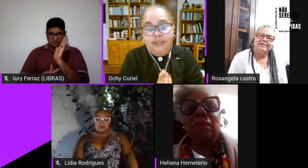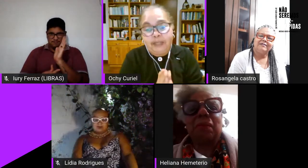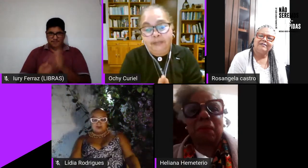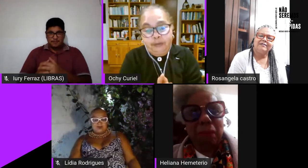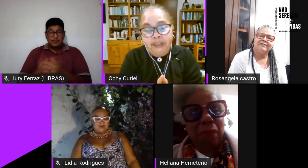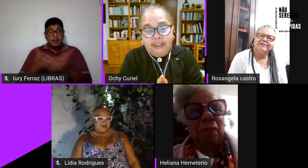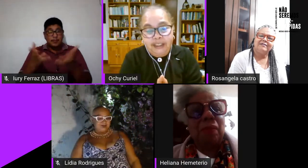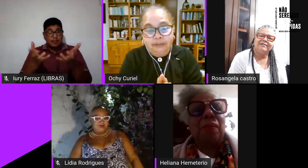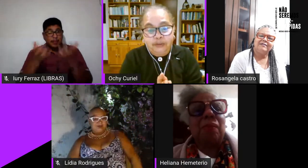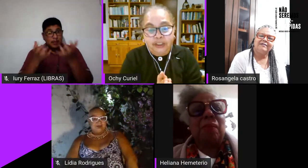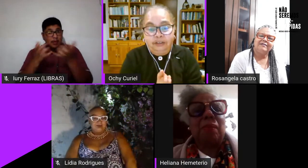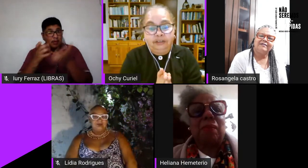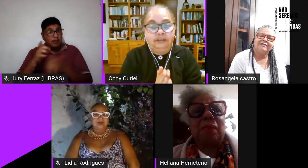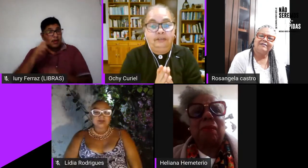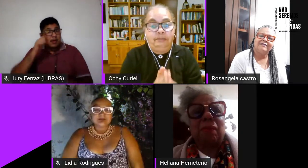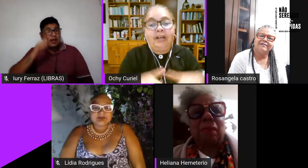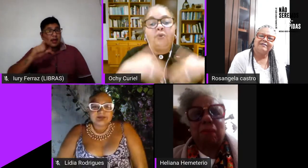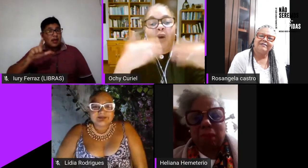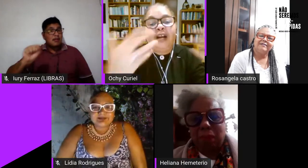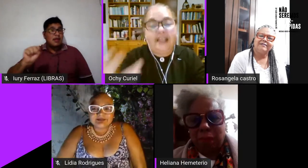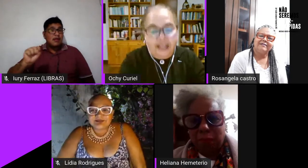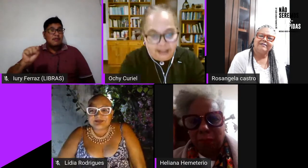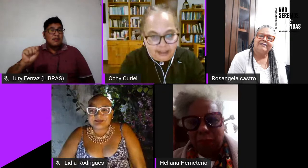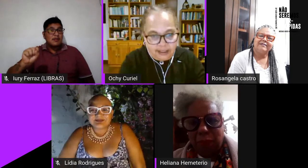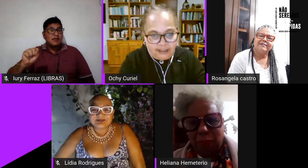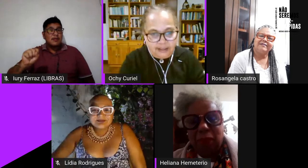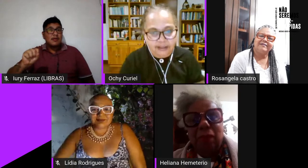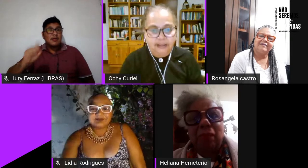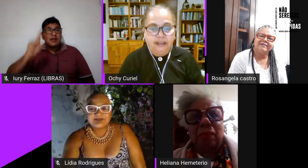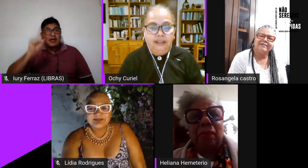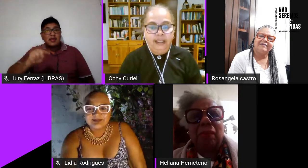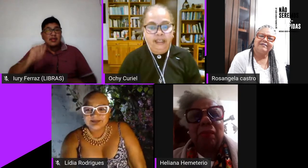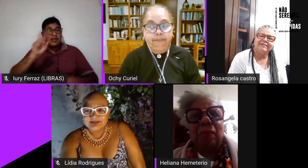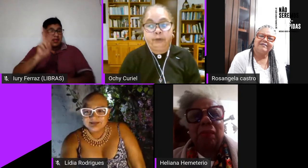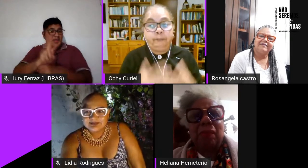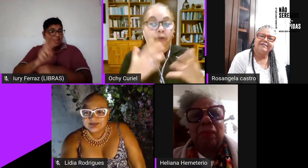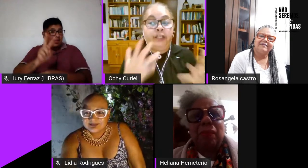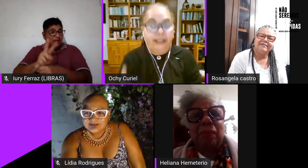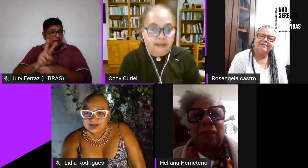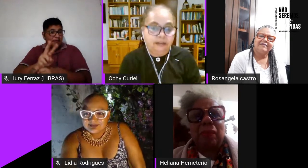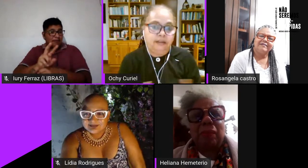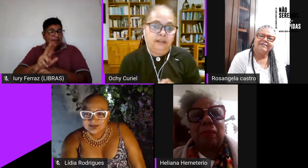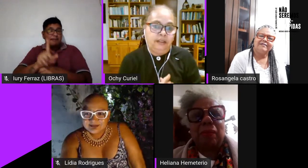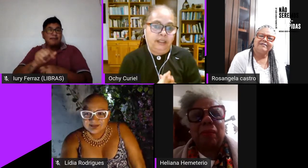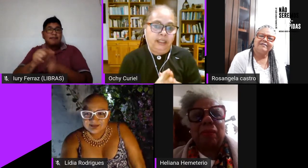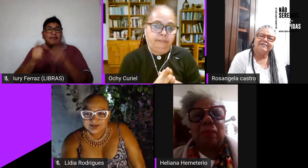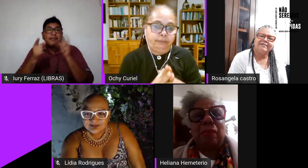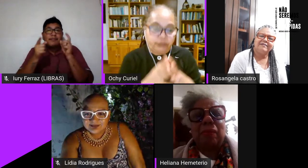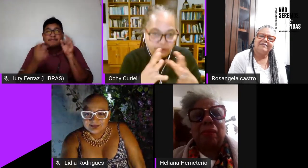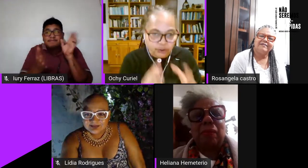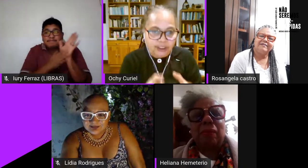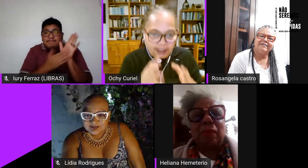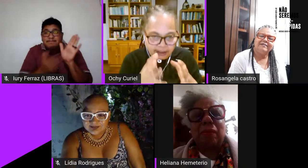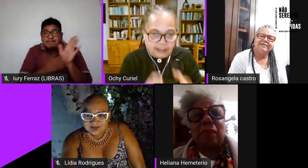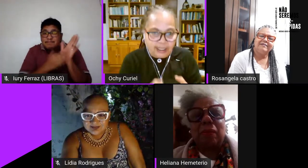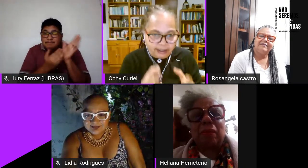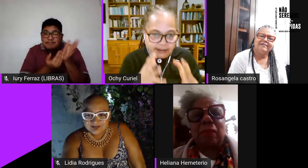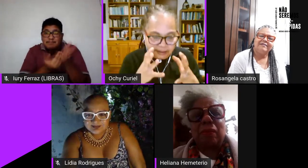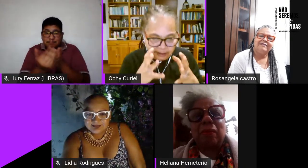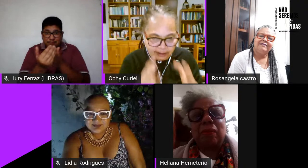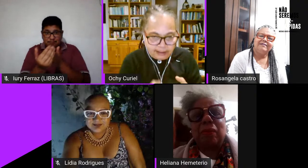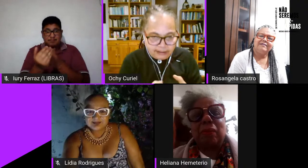eu acho que as lesbianas feministas temos sido vanguardia se querem em proponer posições